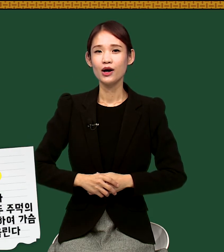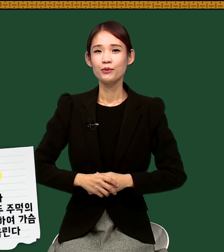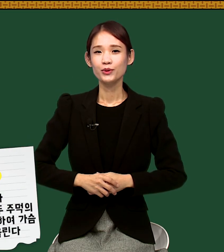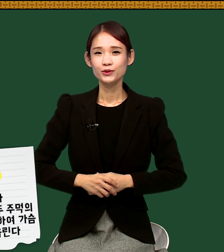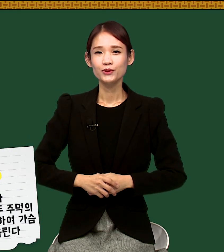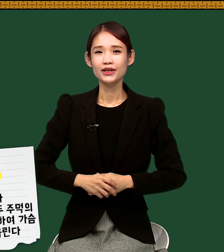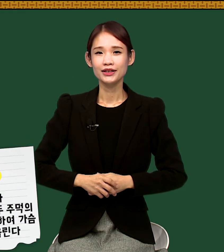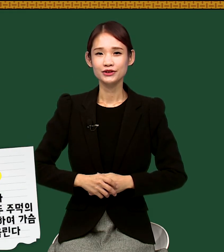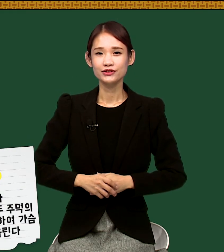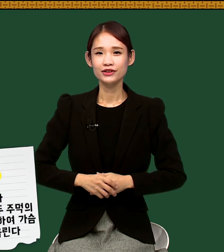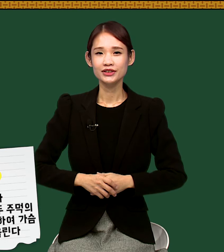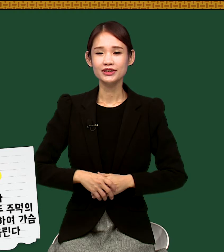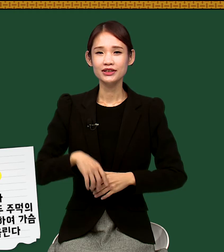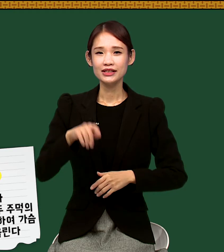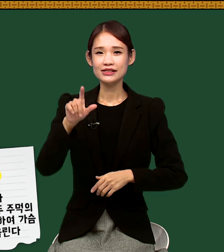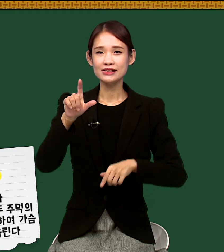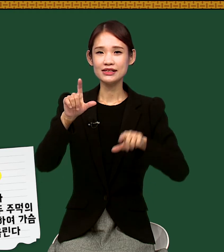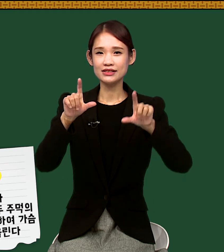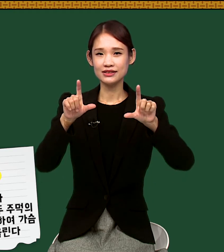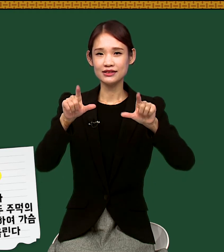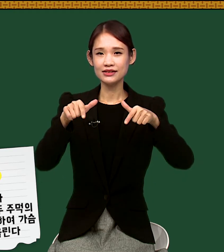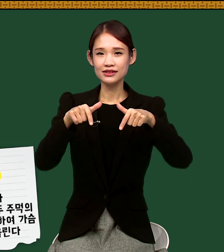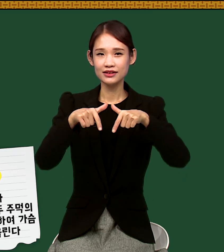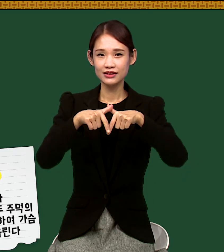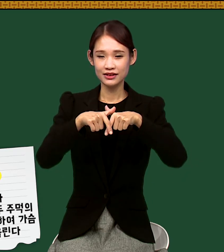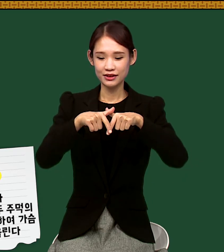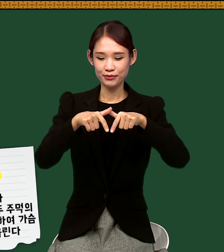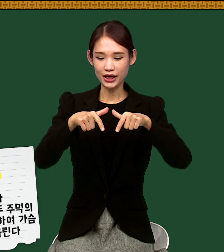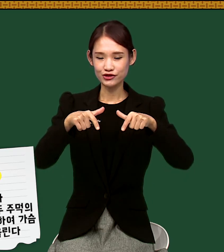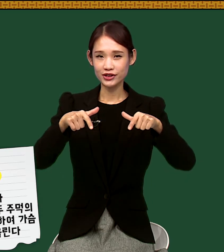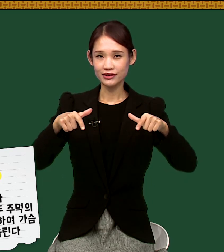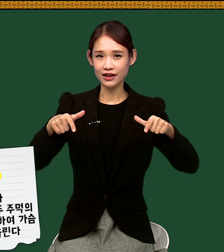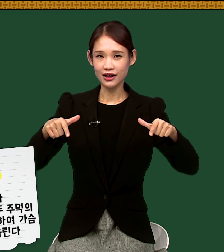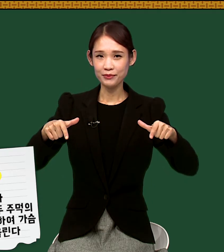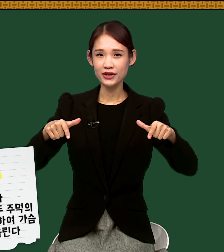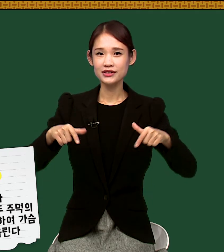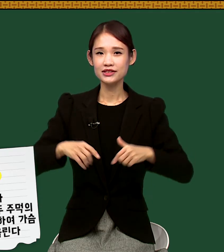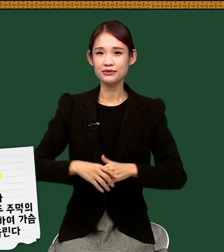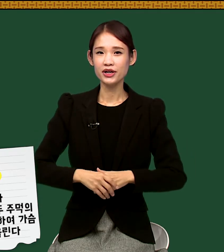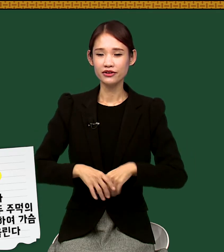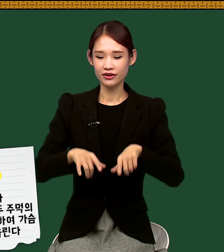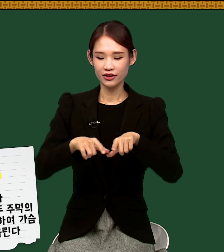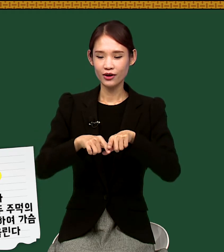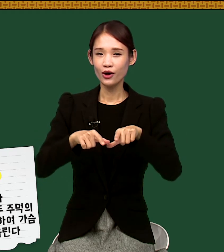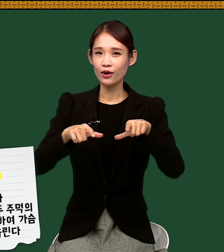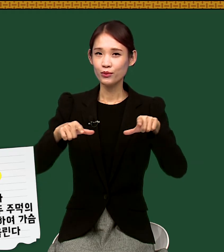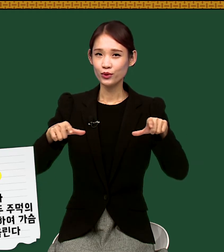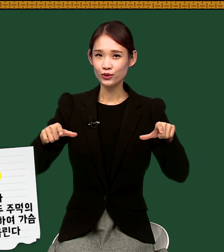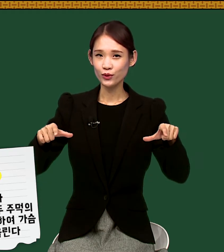보통이라는 수어는 일지, 이지를 마주댔다가 펼치시면 보통,